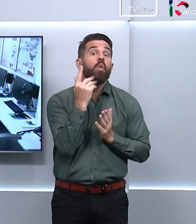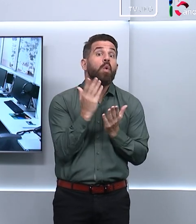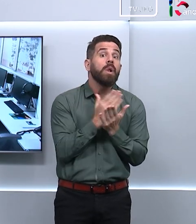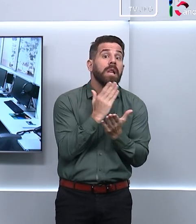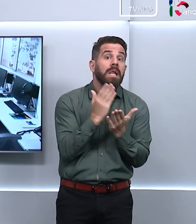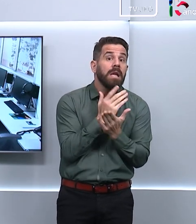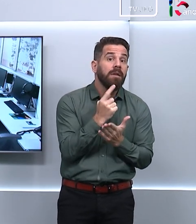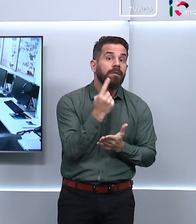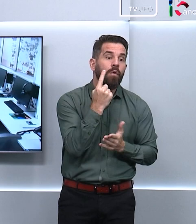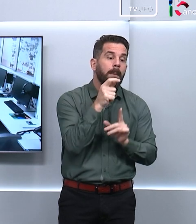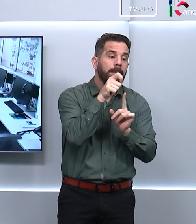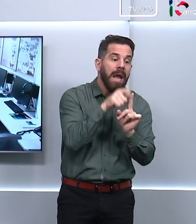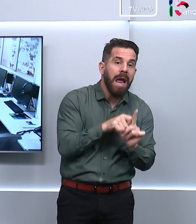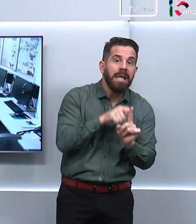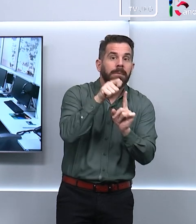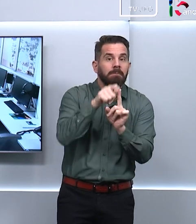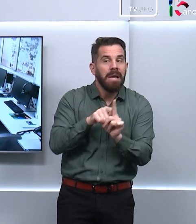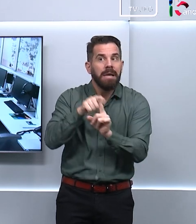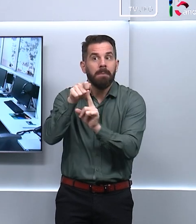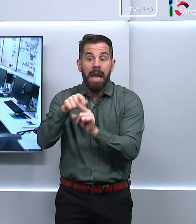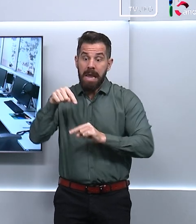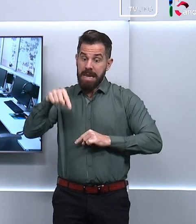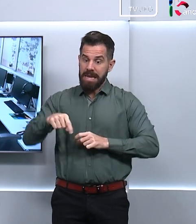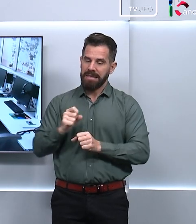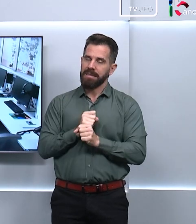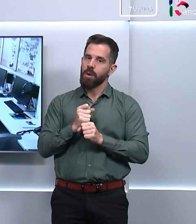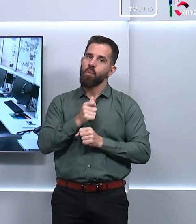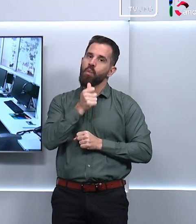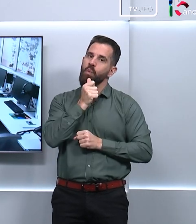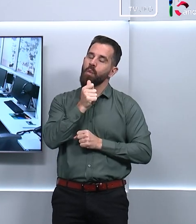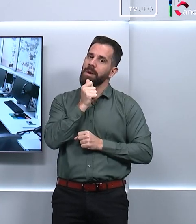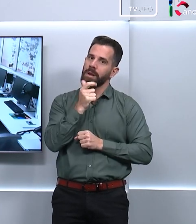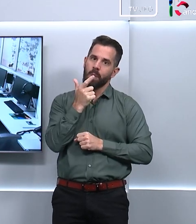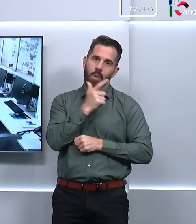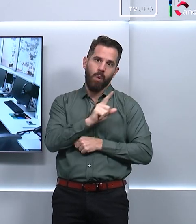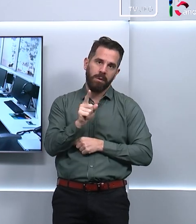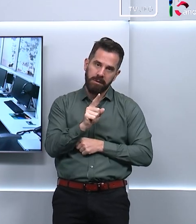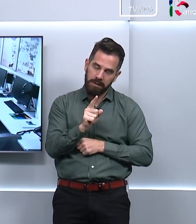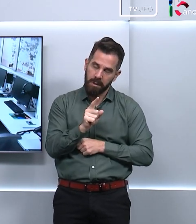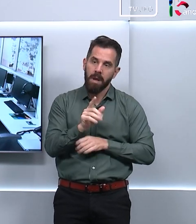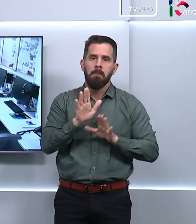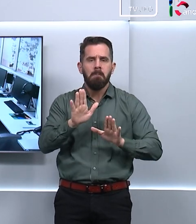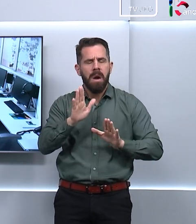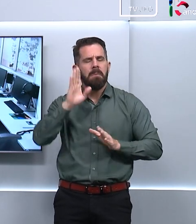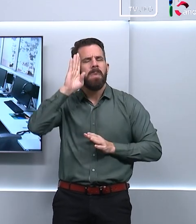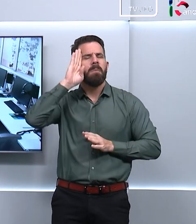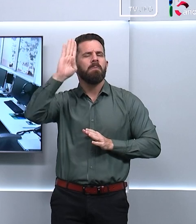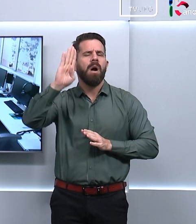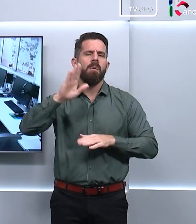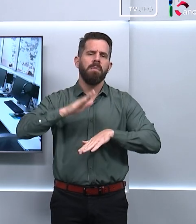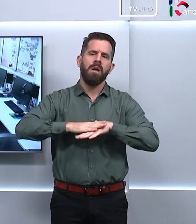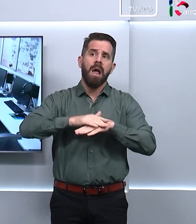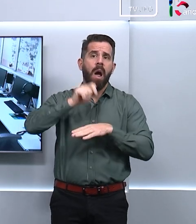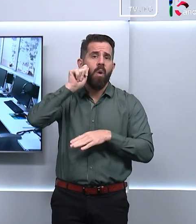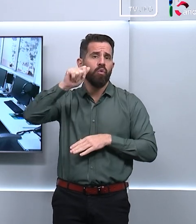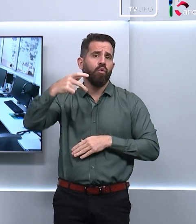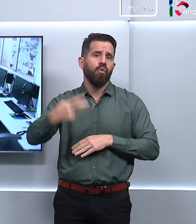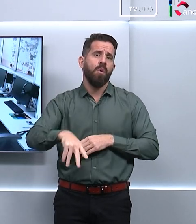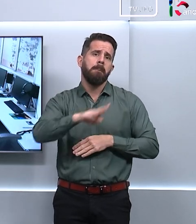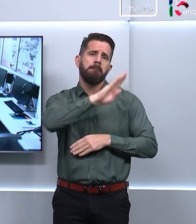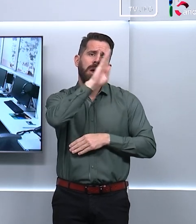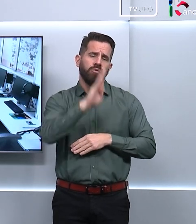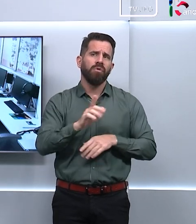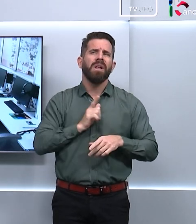possível. Esse ano não consegui cumprir essa meta ainda, mas gosto muito de ler, sim, autores nacionais, tem autores famosos